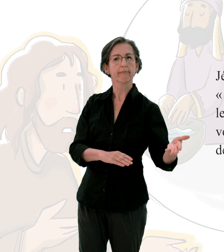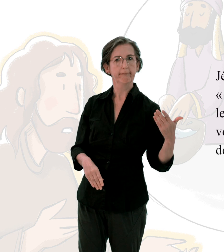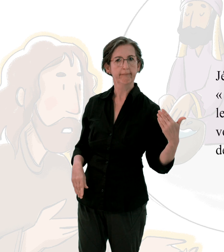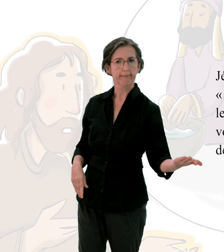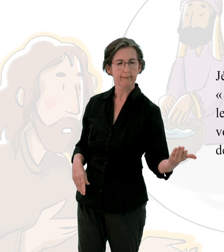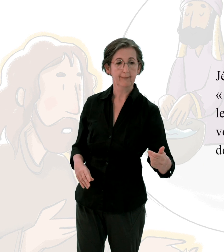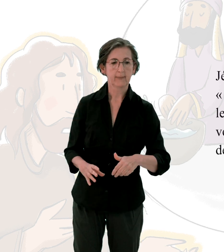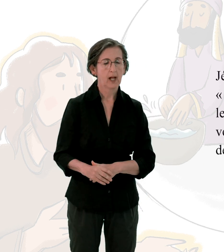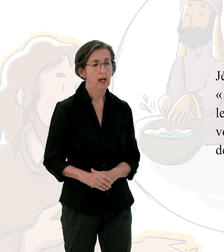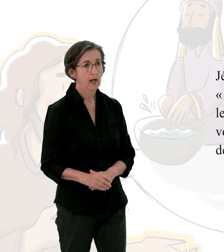Jésus dit encore,